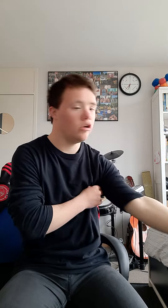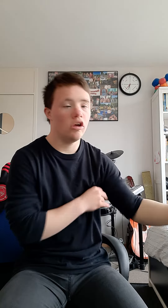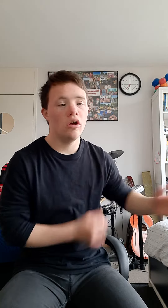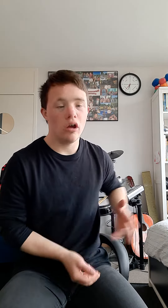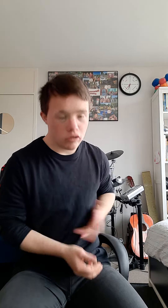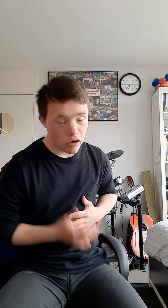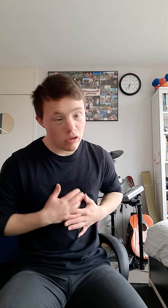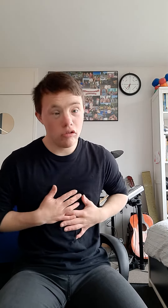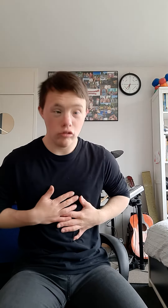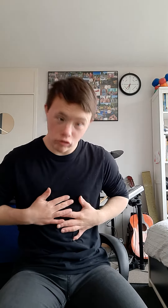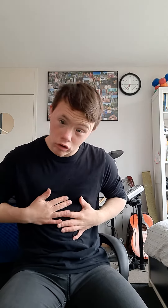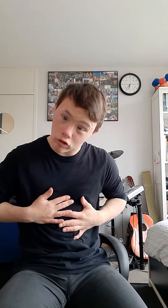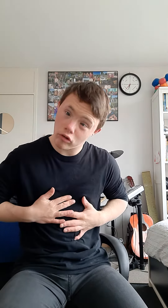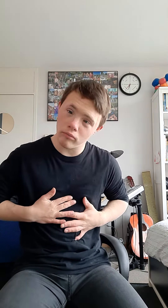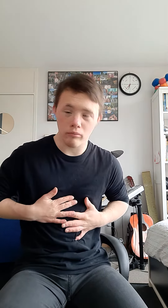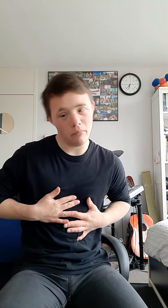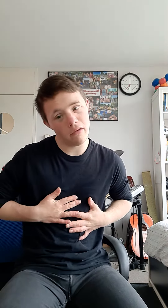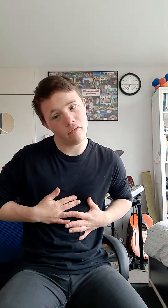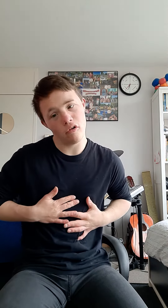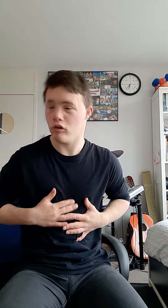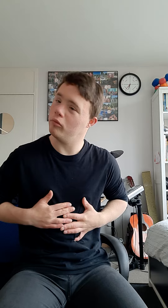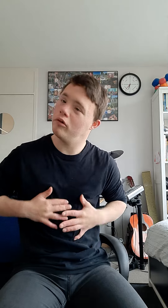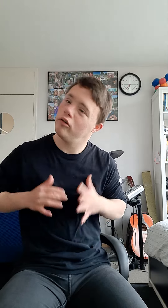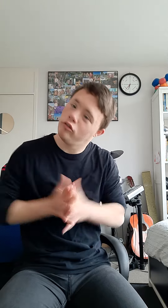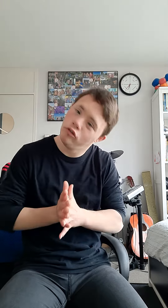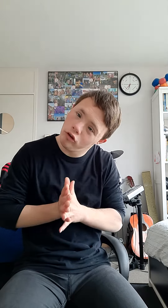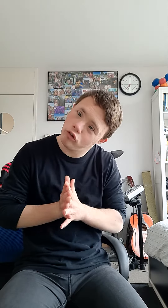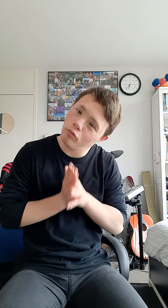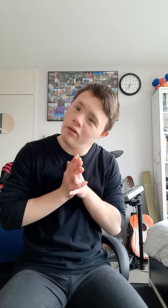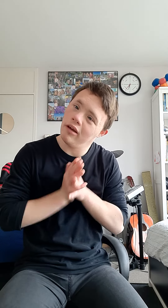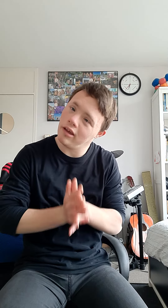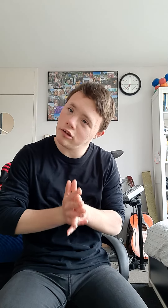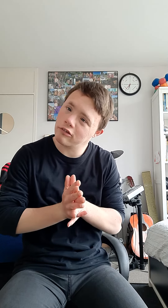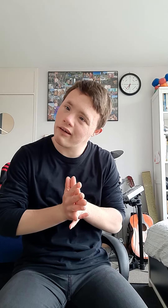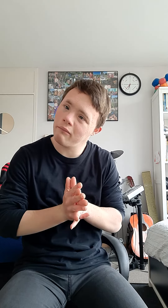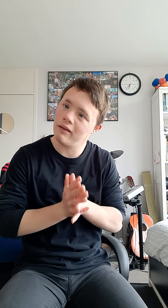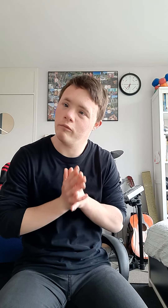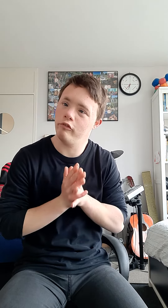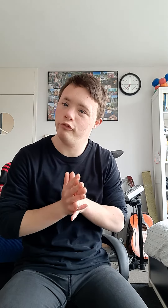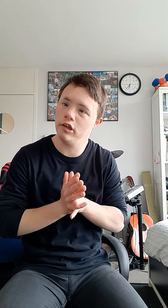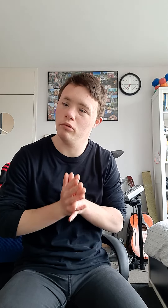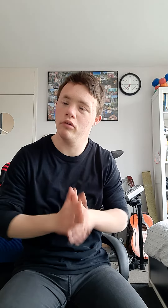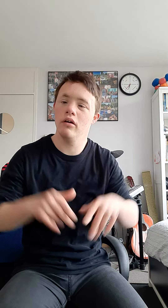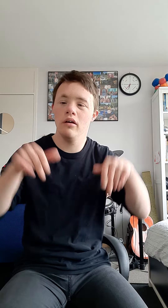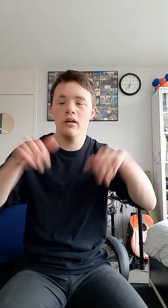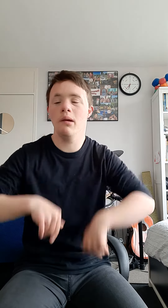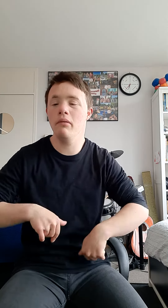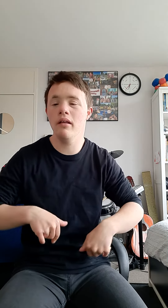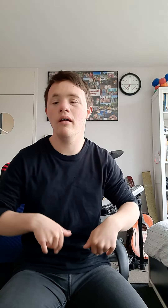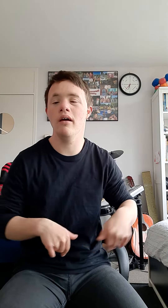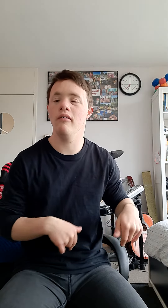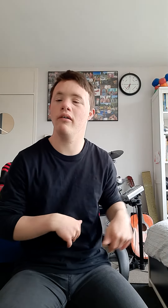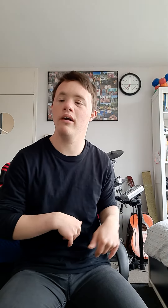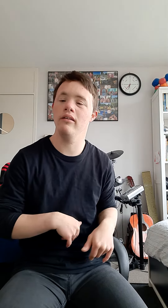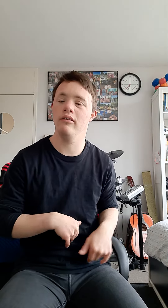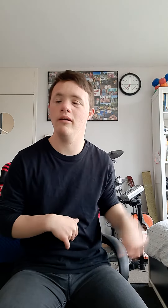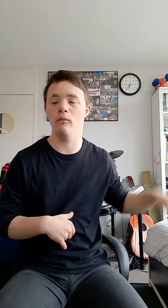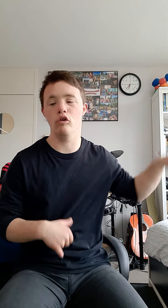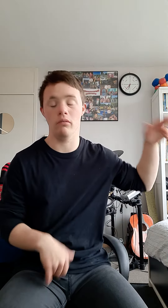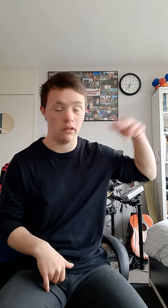Jullie kunnen mij volgen op YouTube, Instagram en Facebook. Heerbeleer en vergeet niet hier ook nog meer